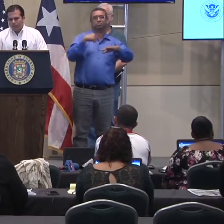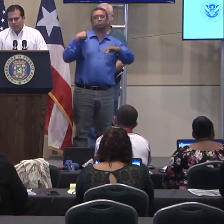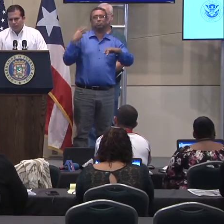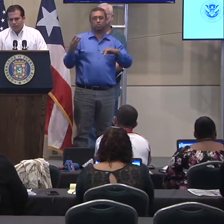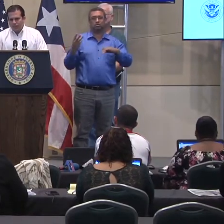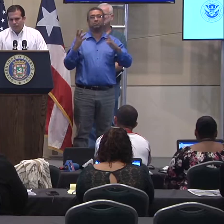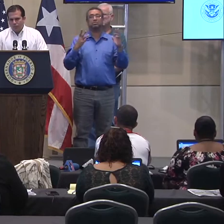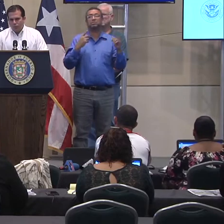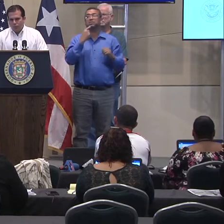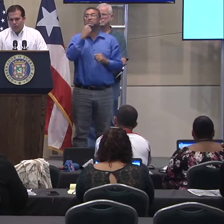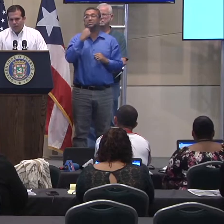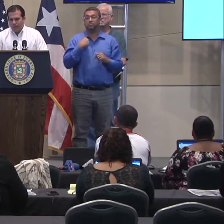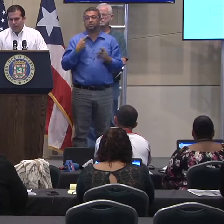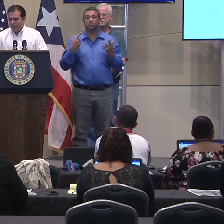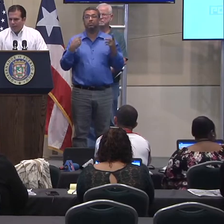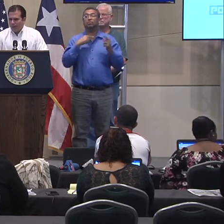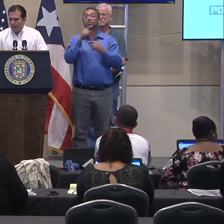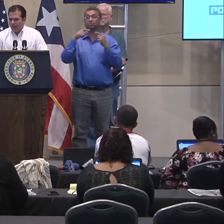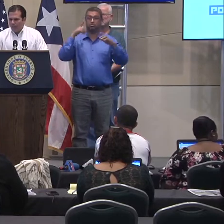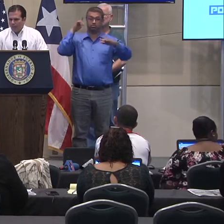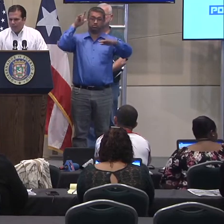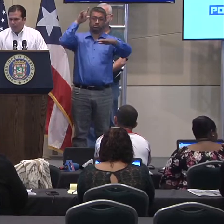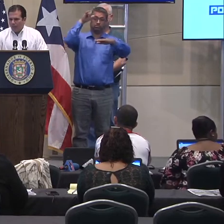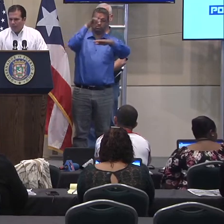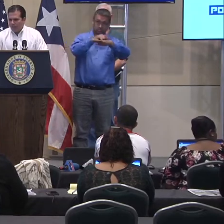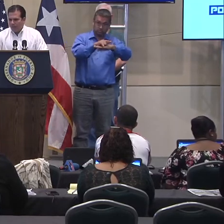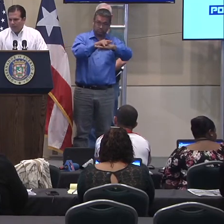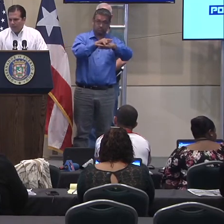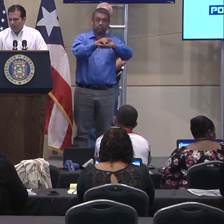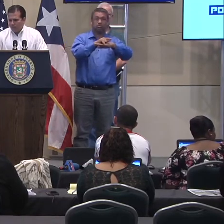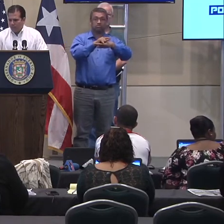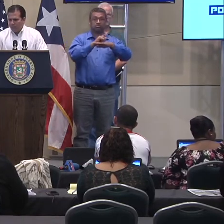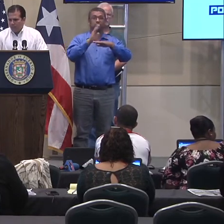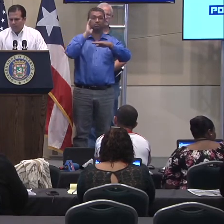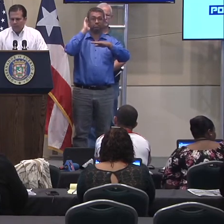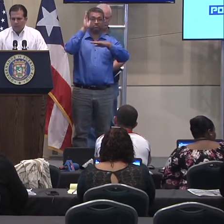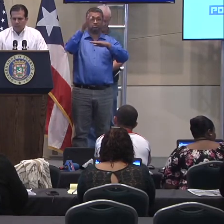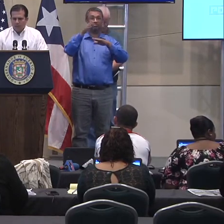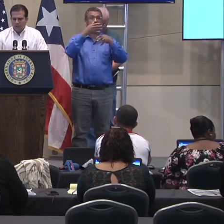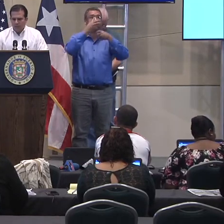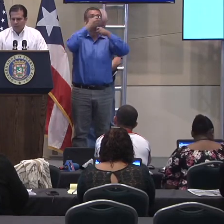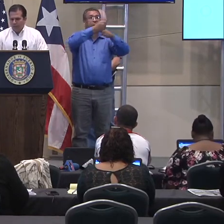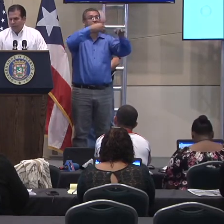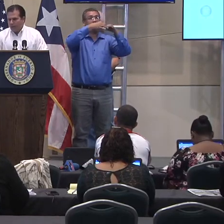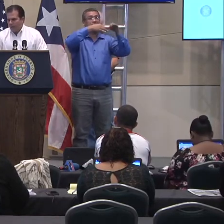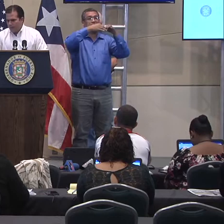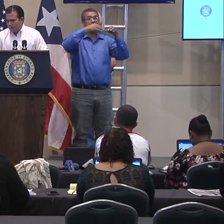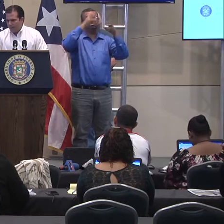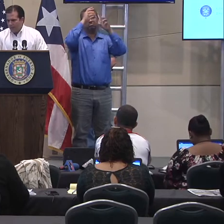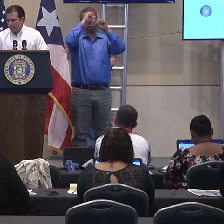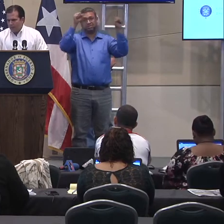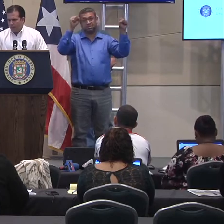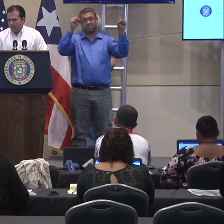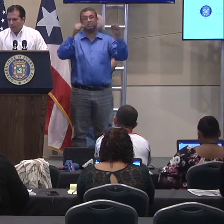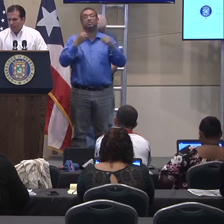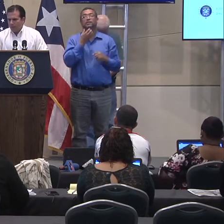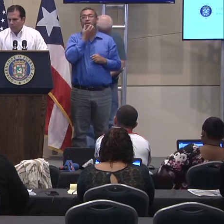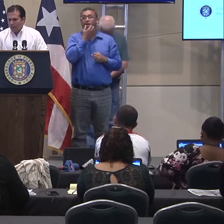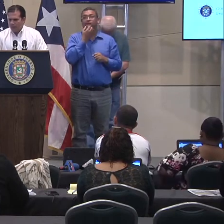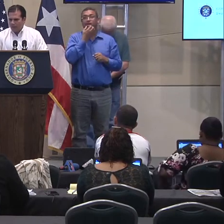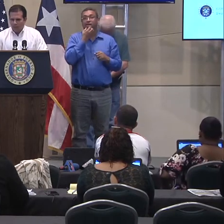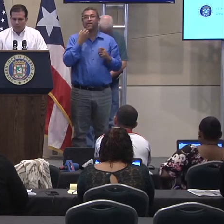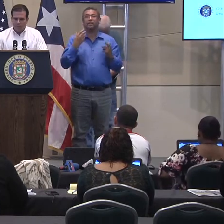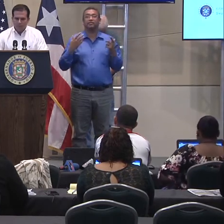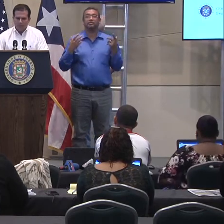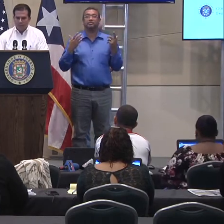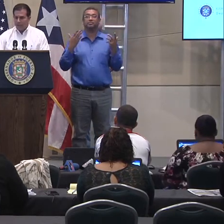tan pronto llegara, él iba a brief al presidente. Y esta mañana espero una